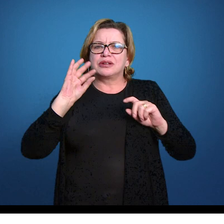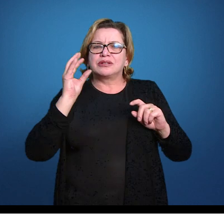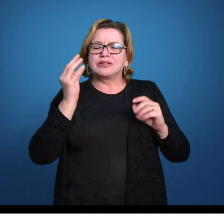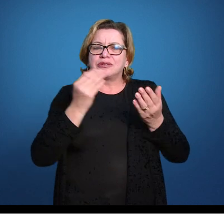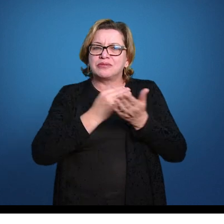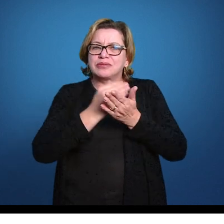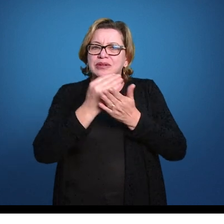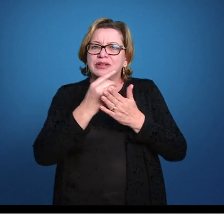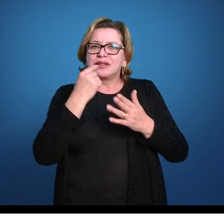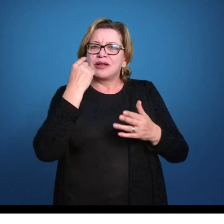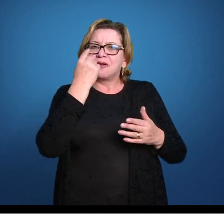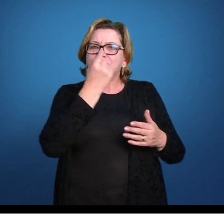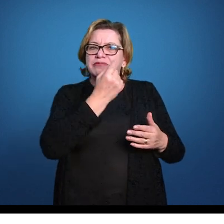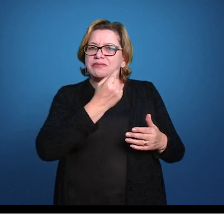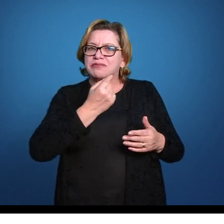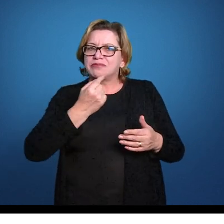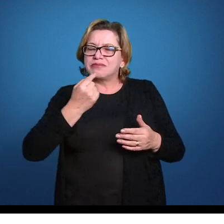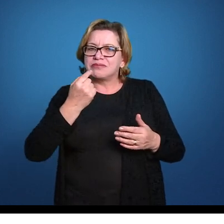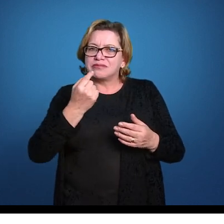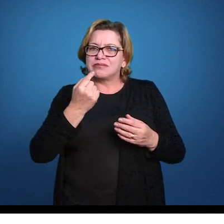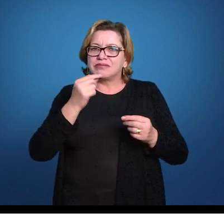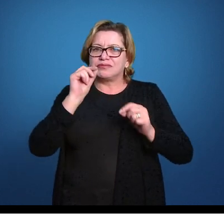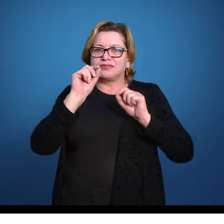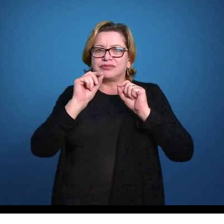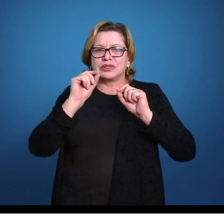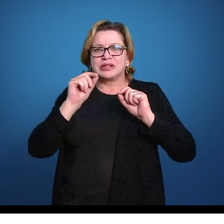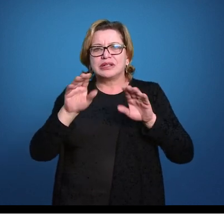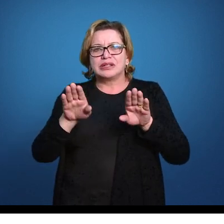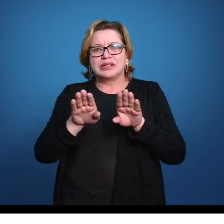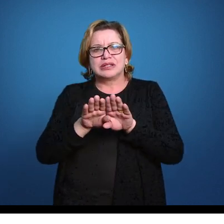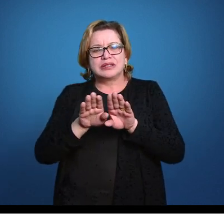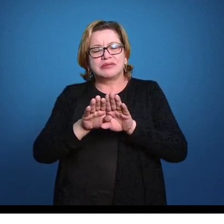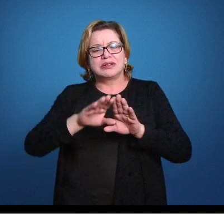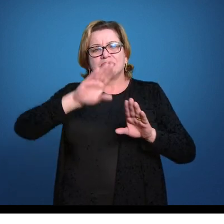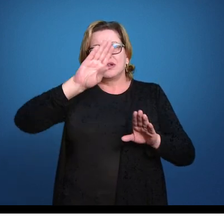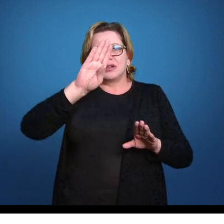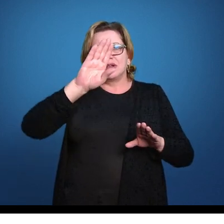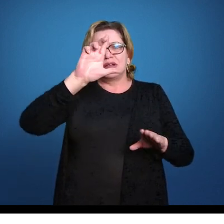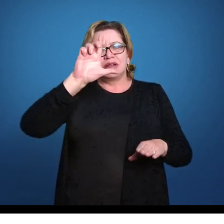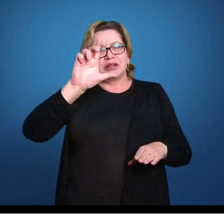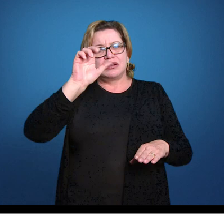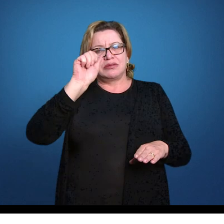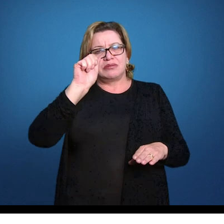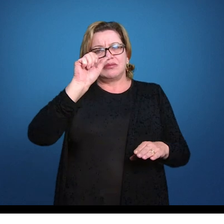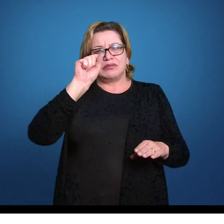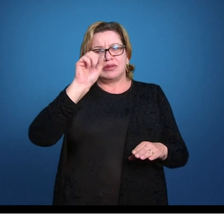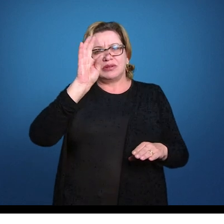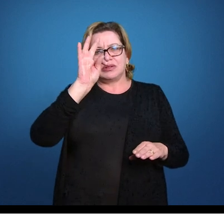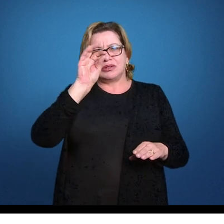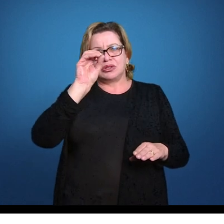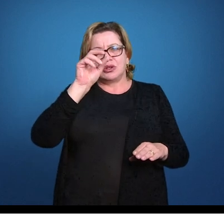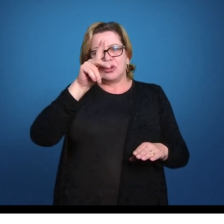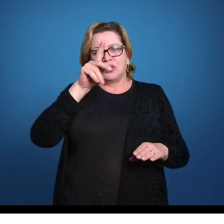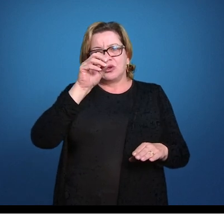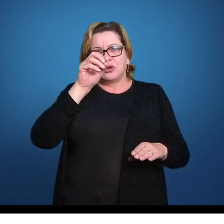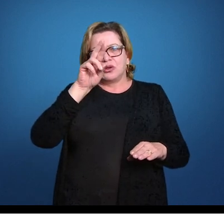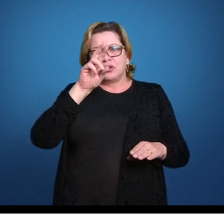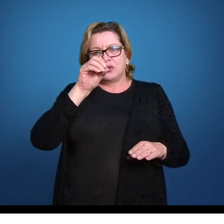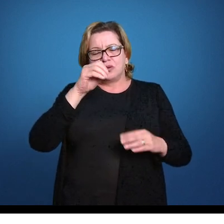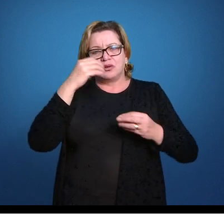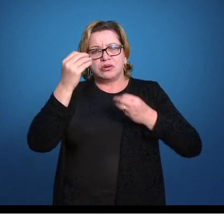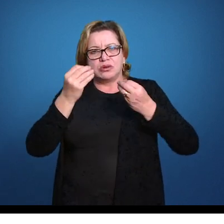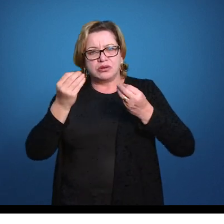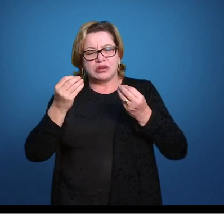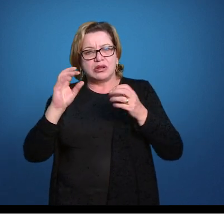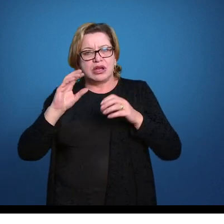boca nos animais protostômios e o blastóporo original forma o ânus nos animais deuterostômios. Isso é